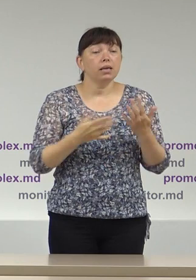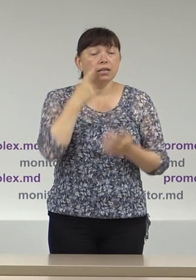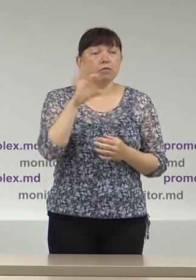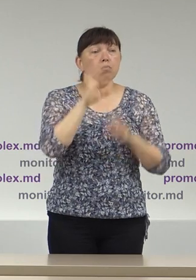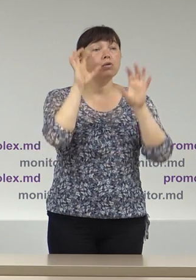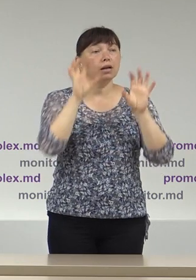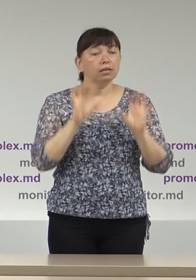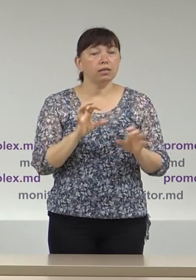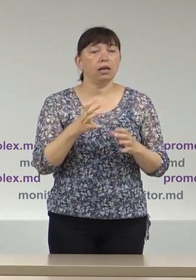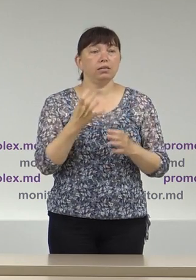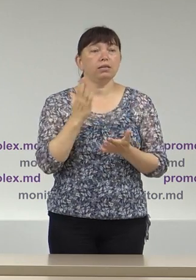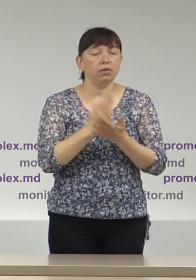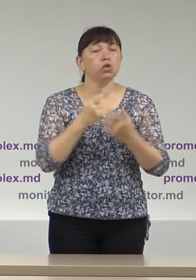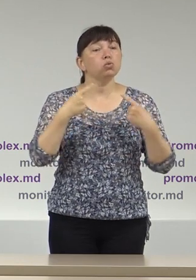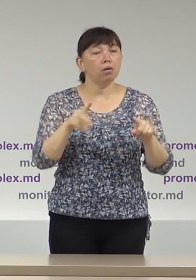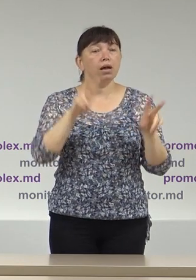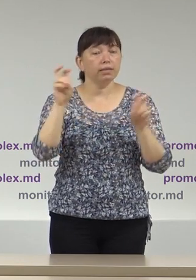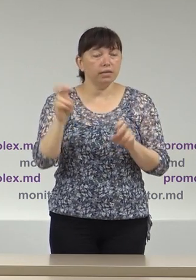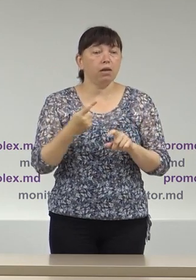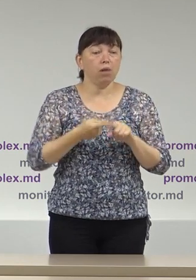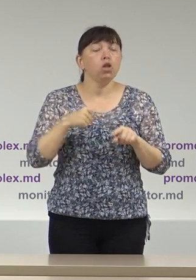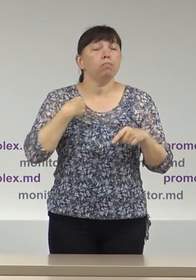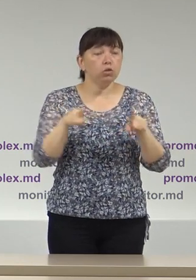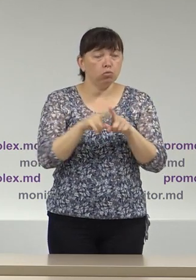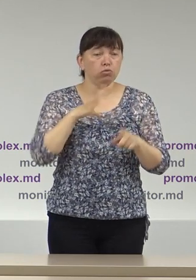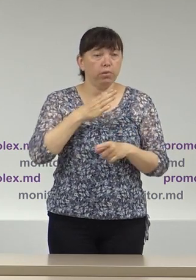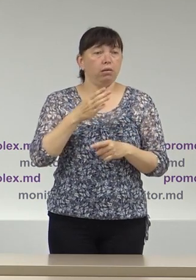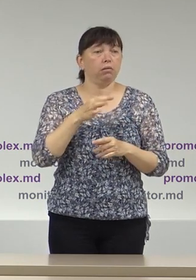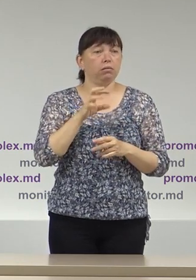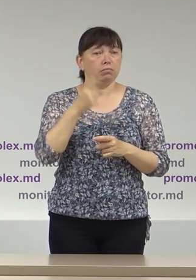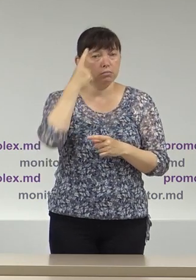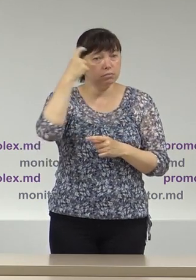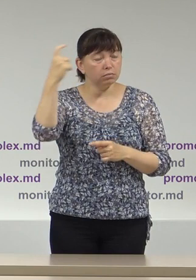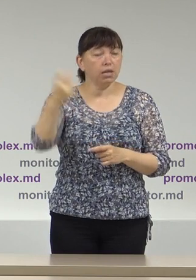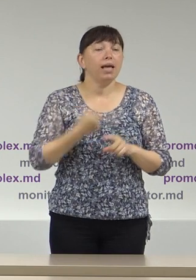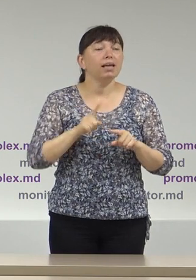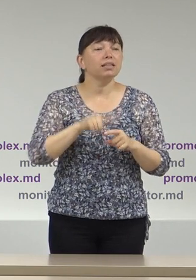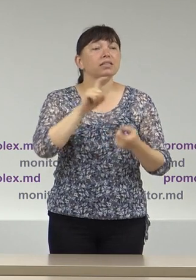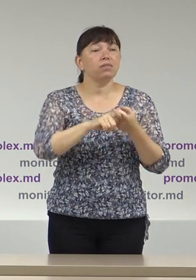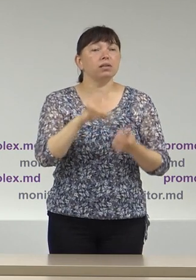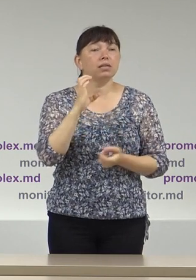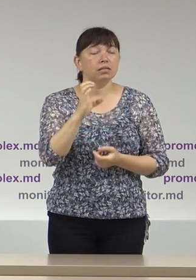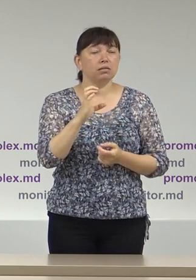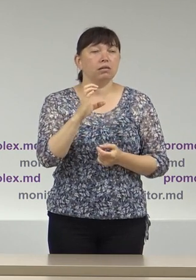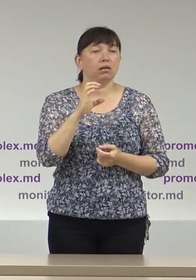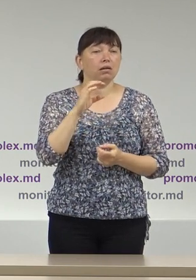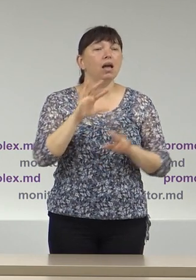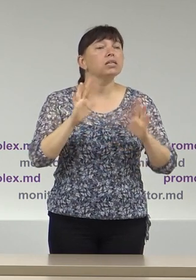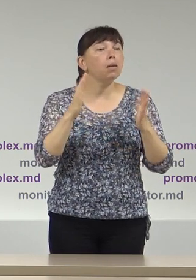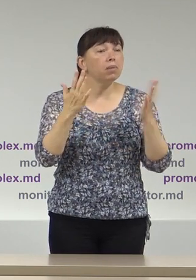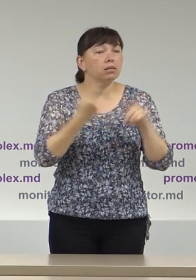cadrul legal, un alt aspect sesizat de către noi și raportat ține de un eveniment care a avut loc în data de